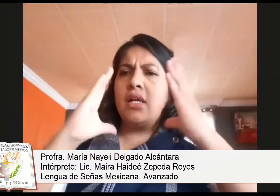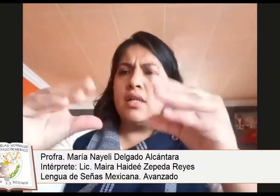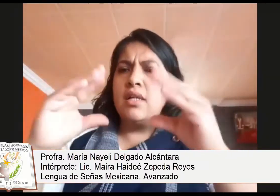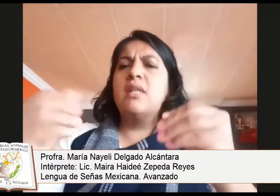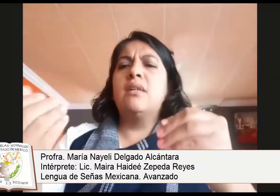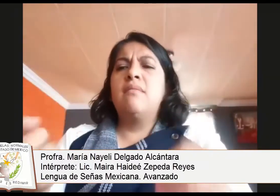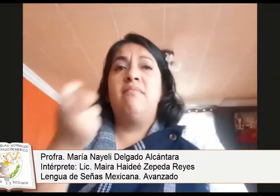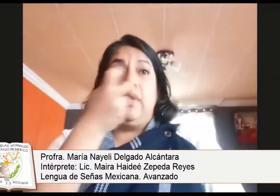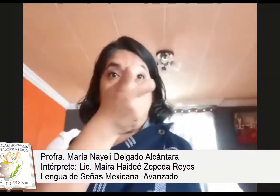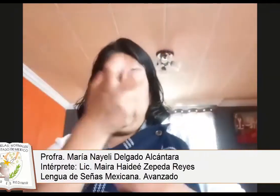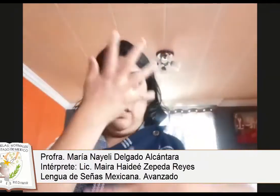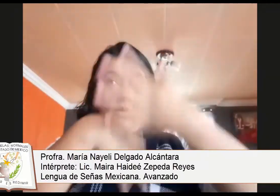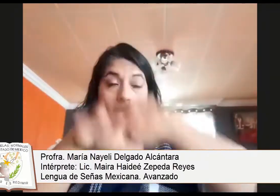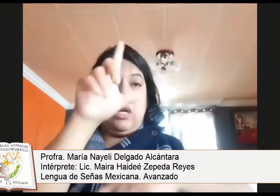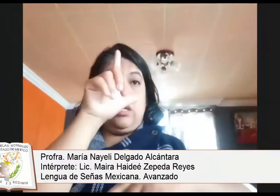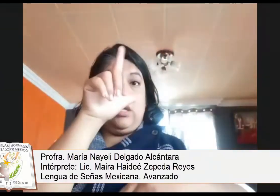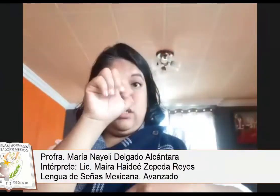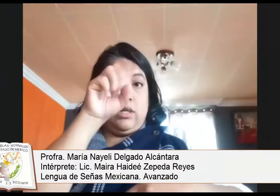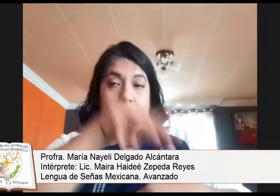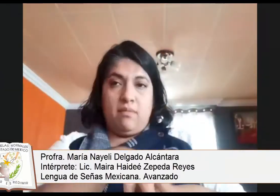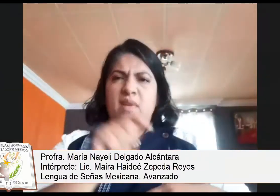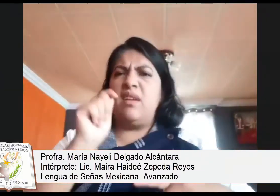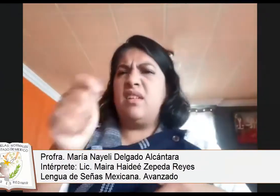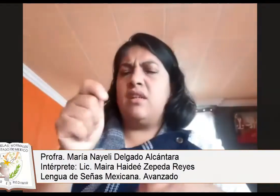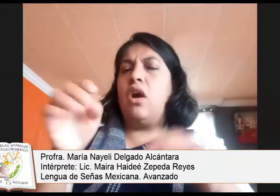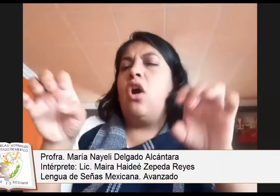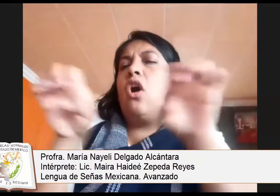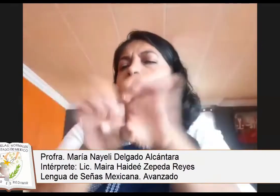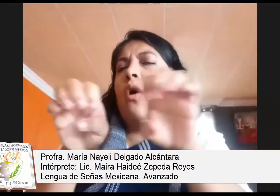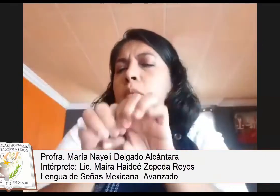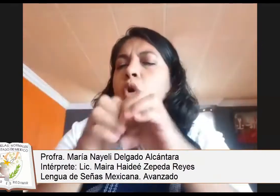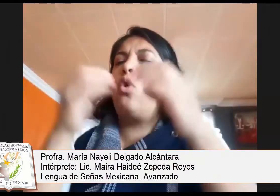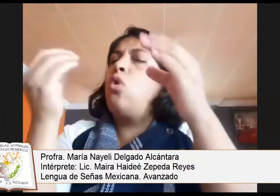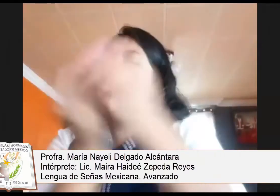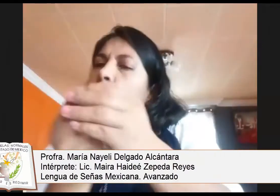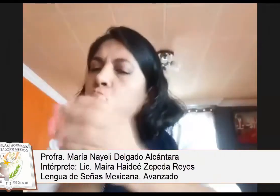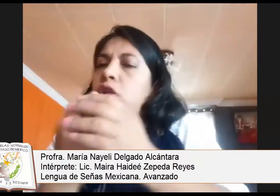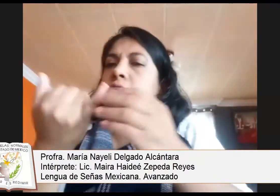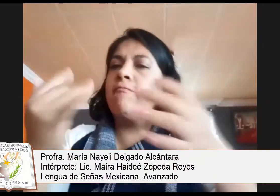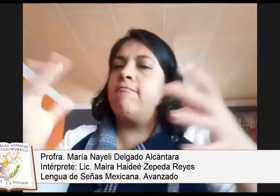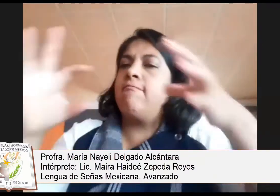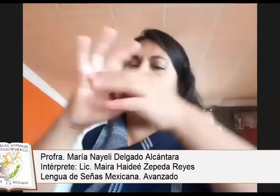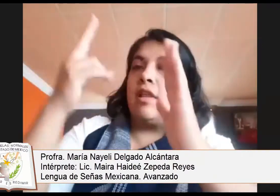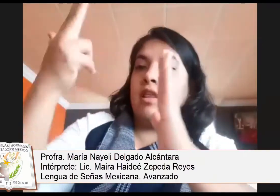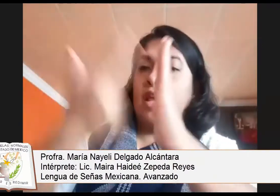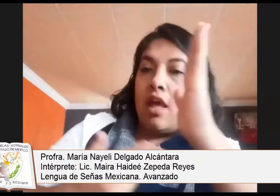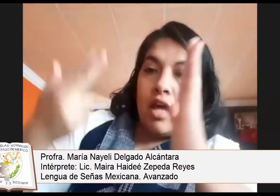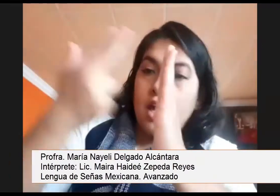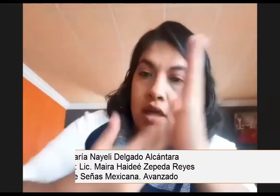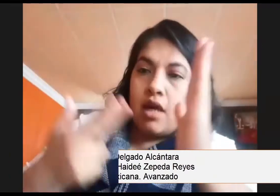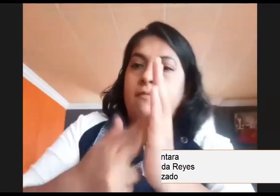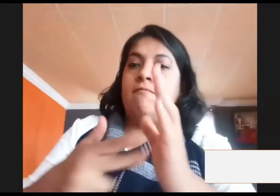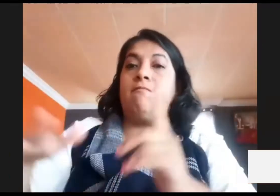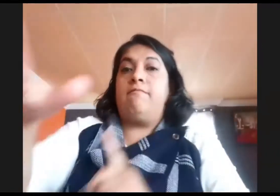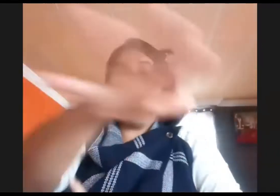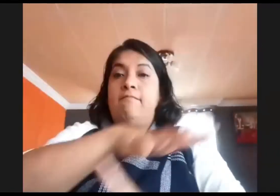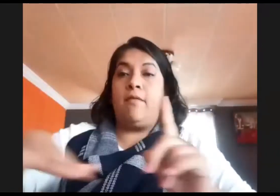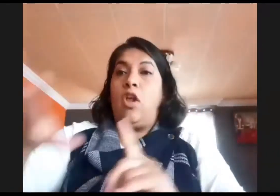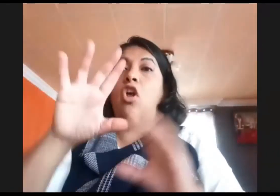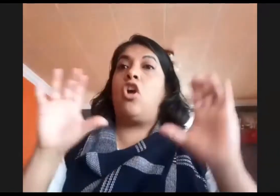la comunidad educativa normalista disponga de criterios para valorar el avance en el plan y programas